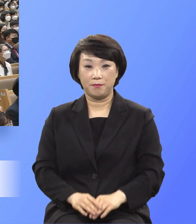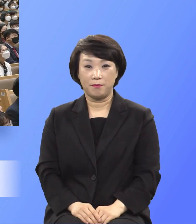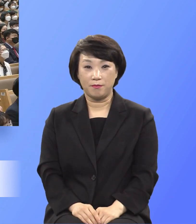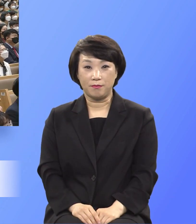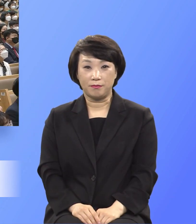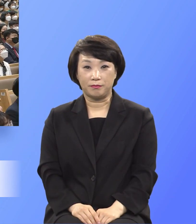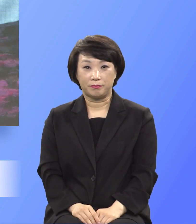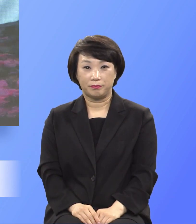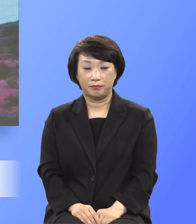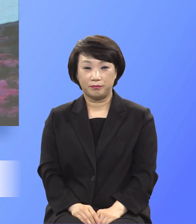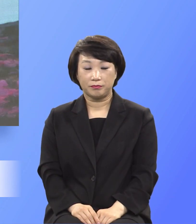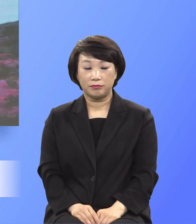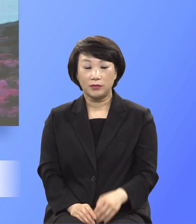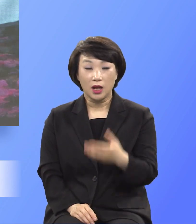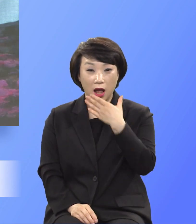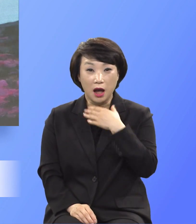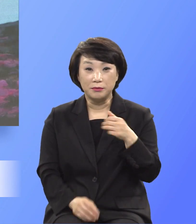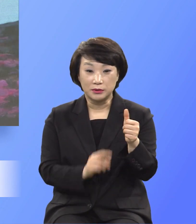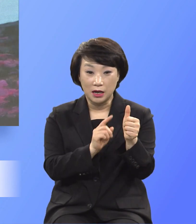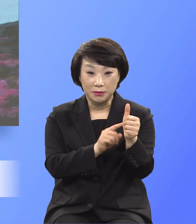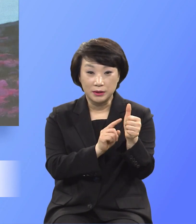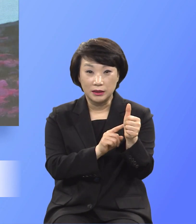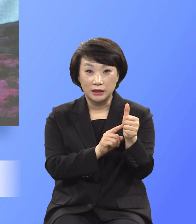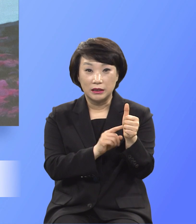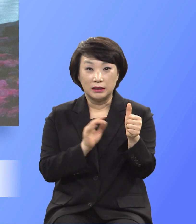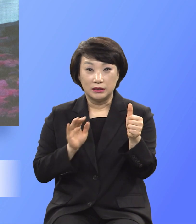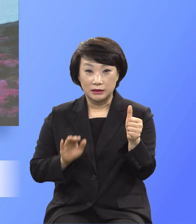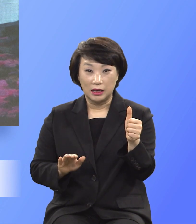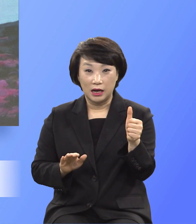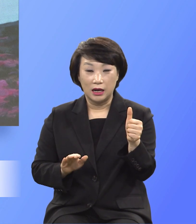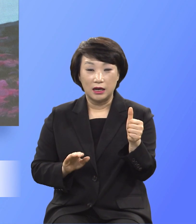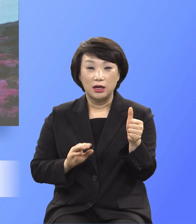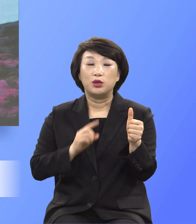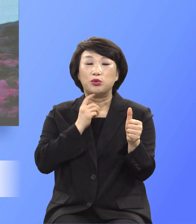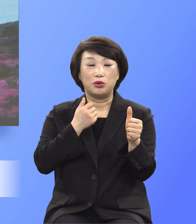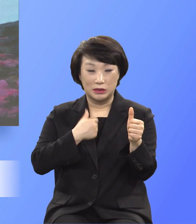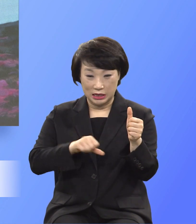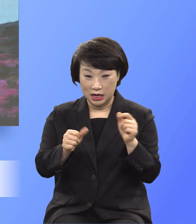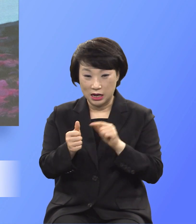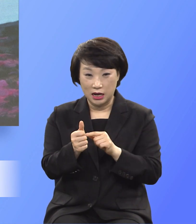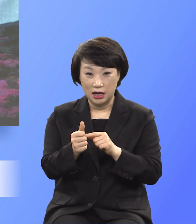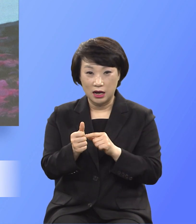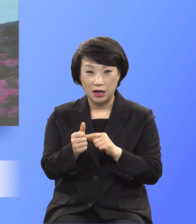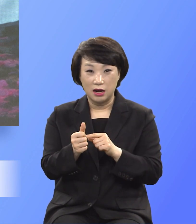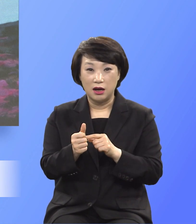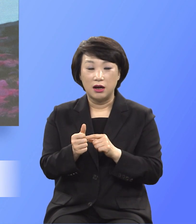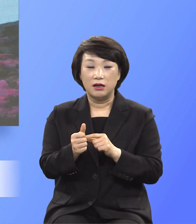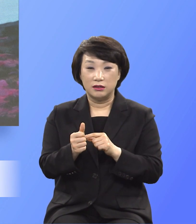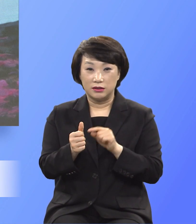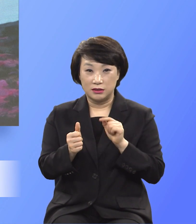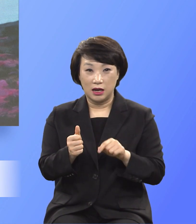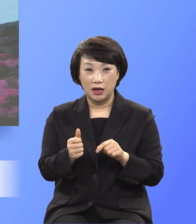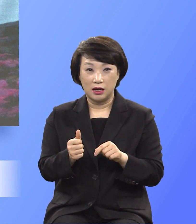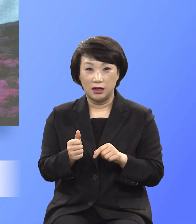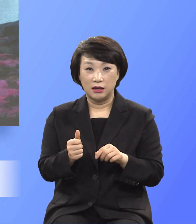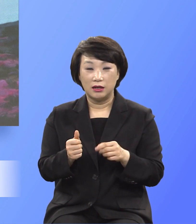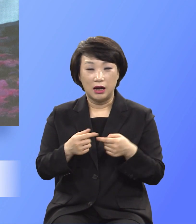아브라함이 이와 같이 자기 독자를 거침없이 번제물로 드려